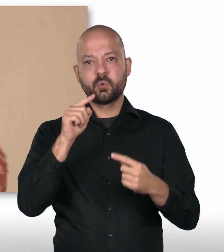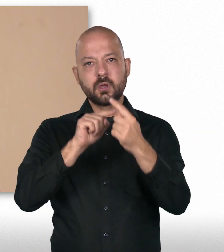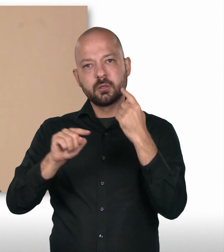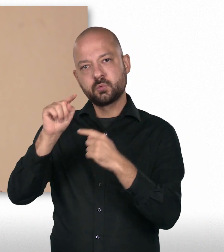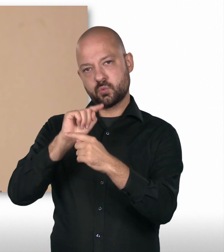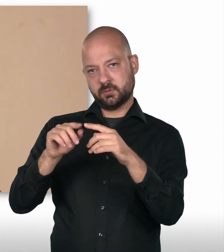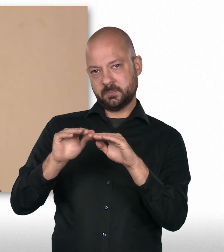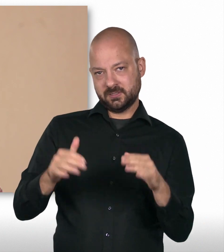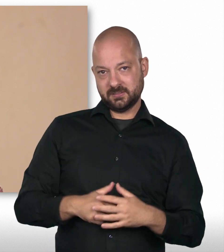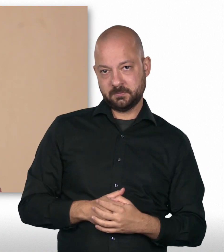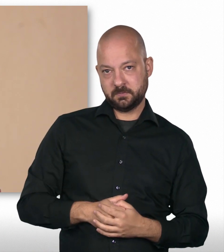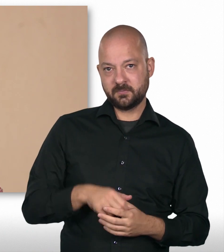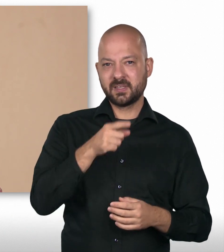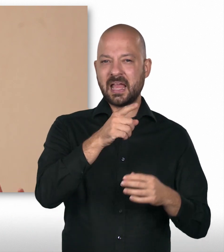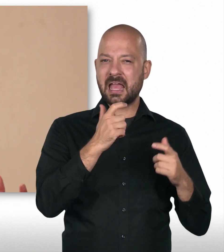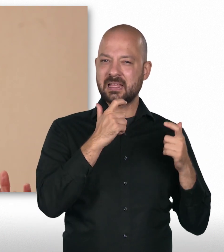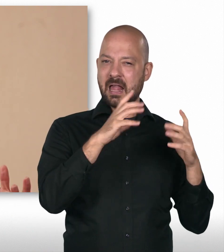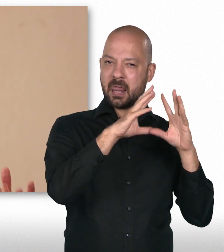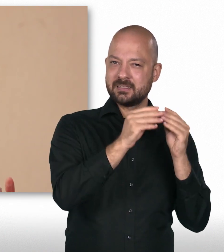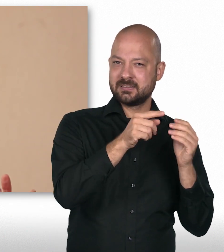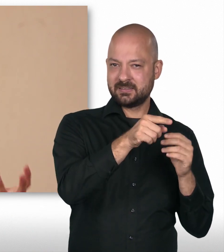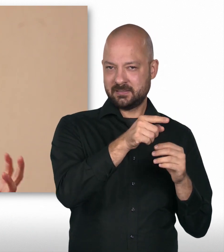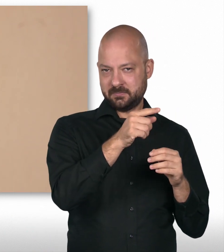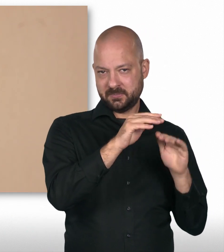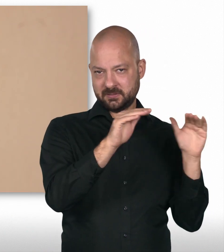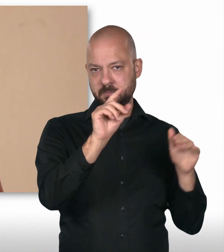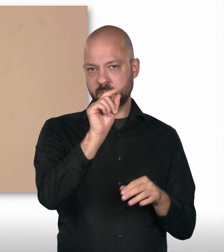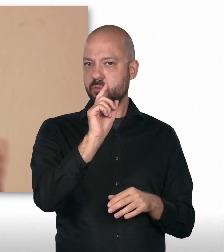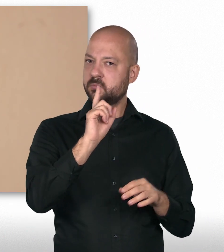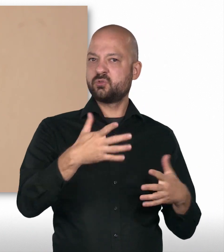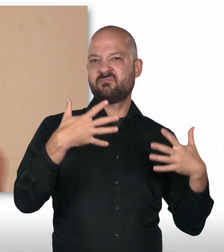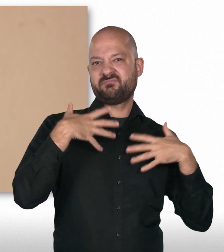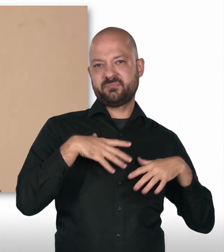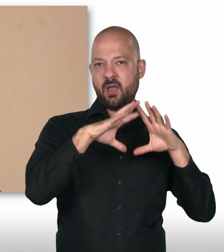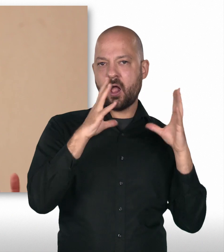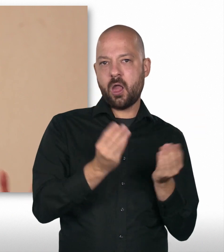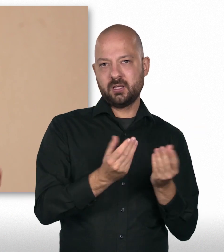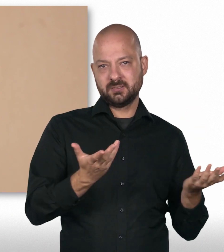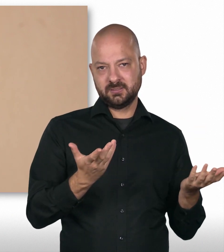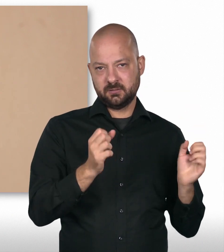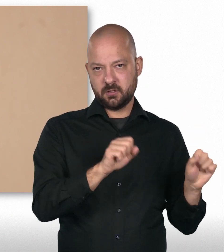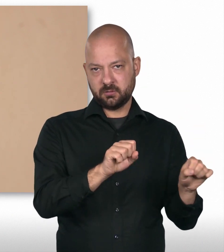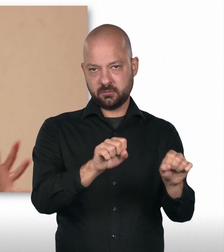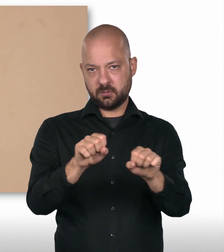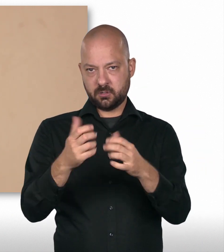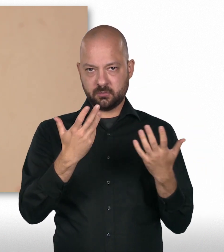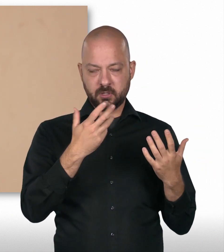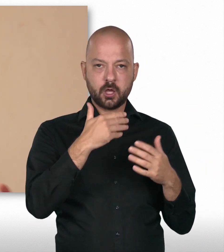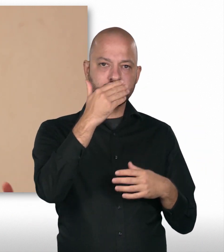Rotationsprinzip. Das Generalistenprinzip besagt, dass sozusagen alle alles können müssen. Also wir müssen alle Themenbereiche der auswärtigen